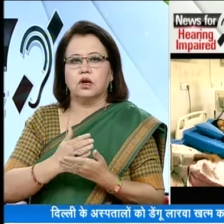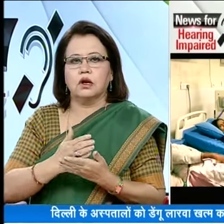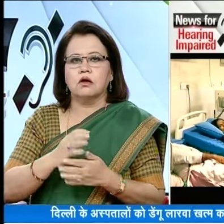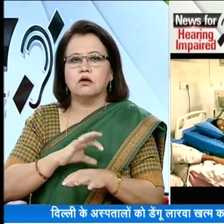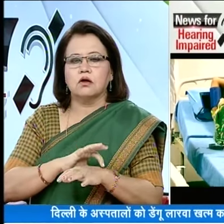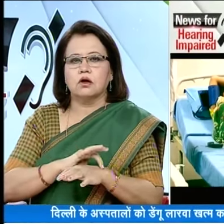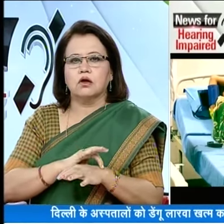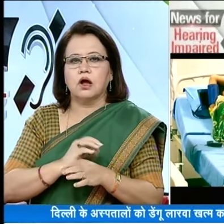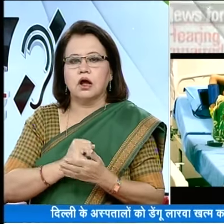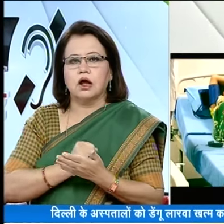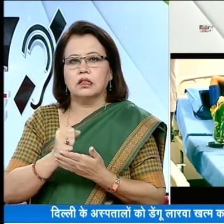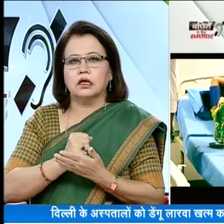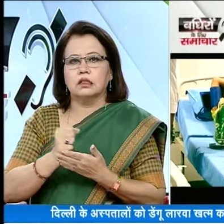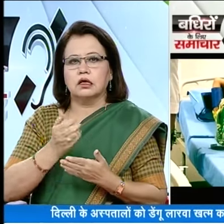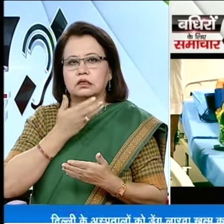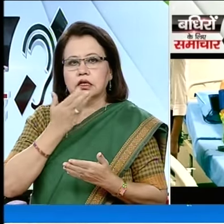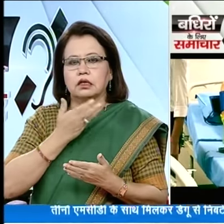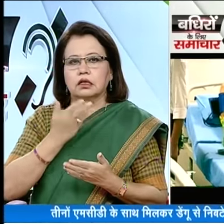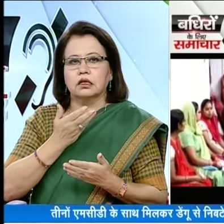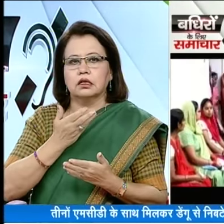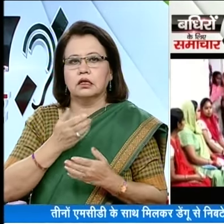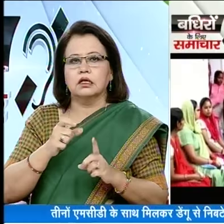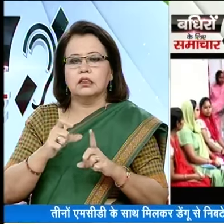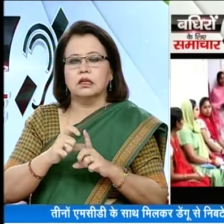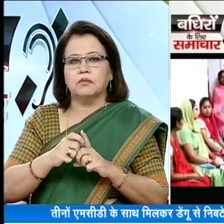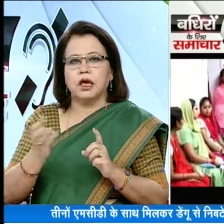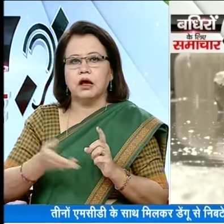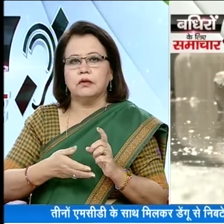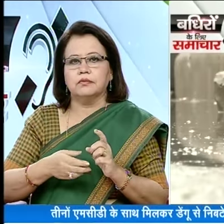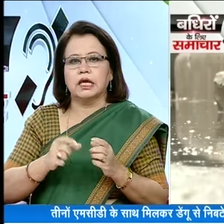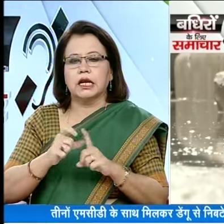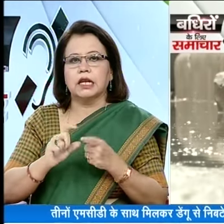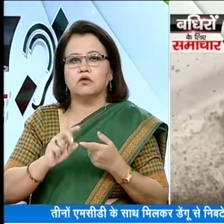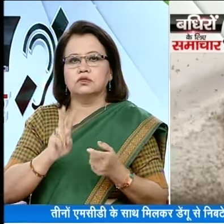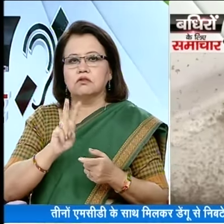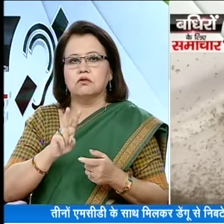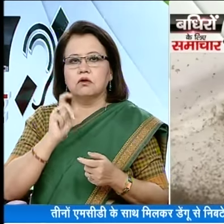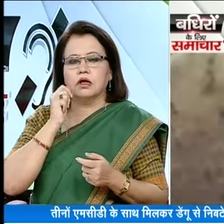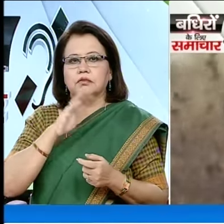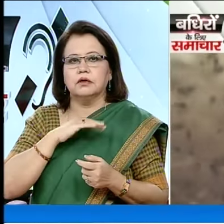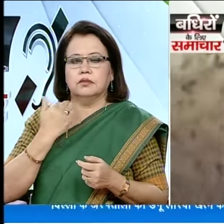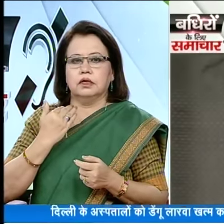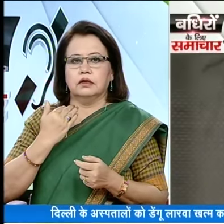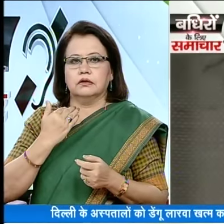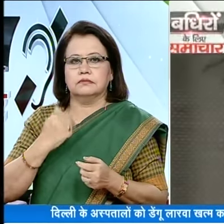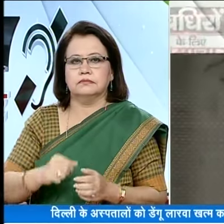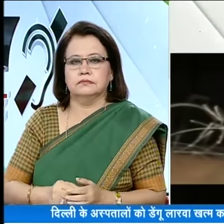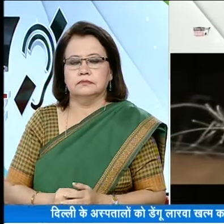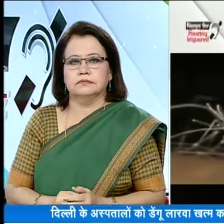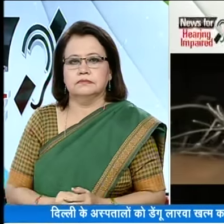को रोकने के लिए डॉक्टरों को और अधिक ट्रेनिंग दे जाएगी डिली में अब तक डेंगू से दो लोगों की मौत चुकी है